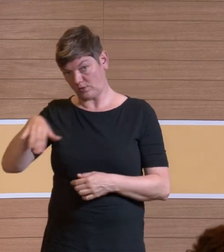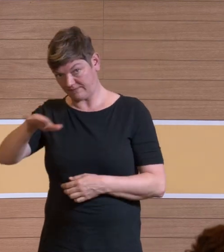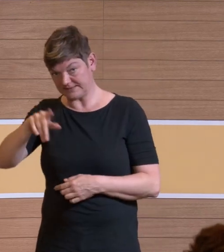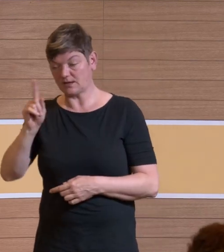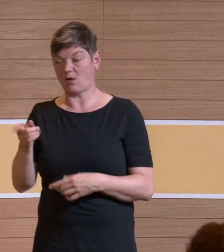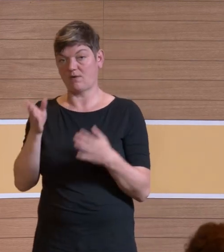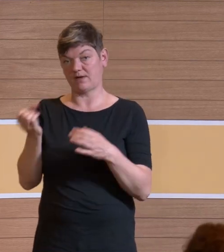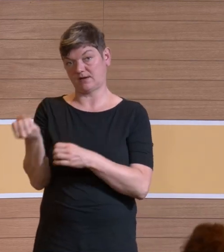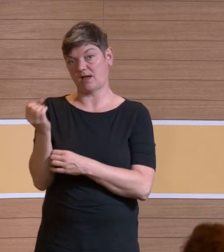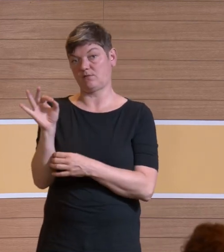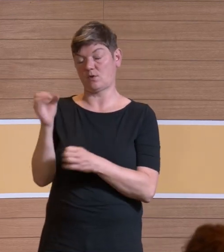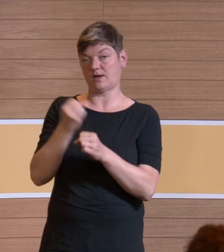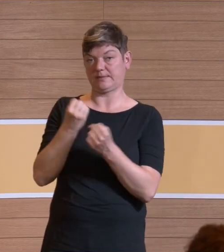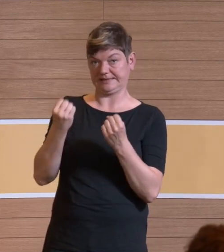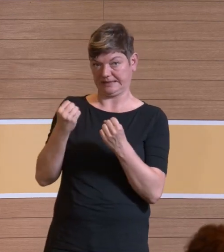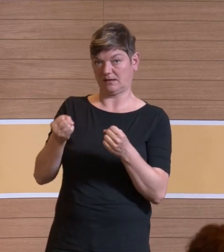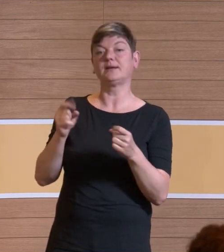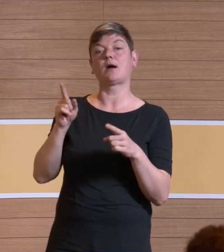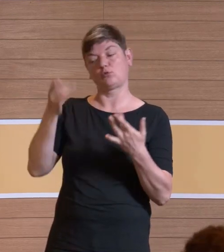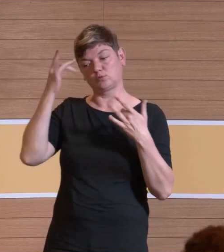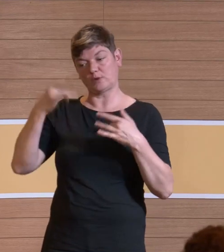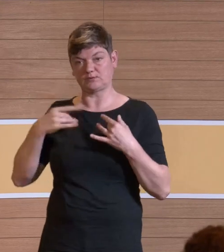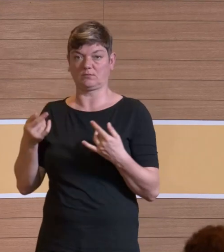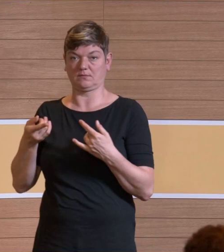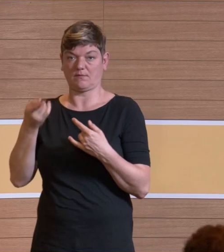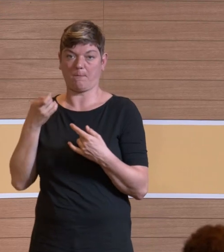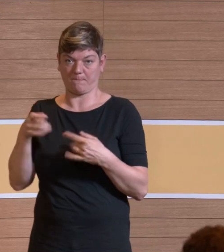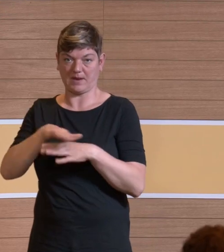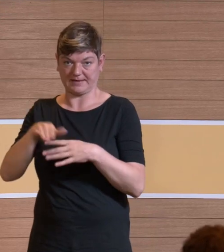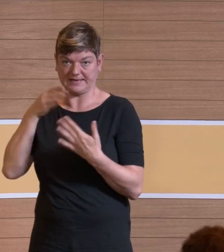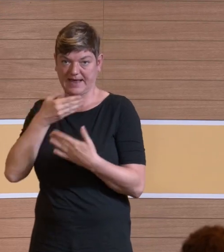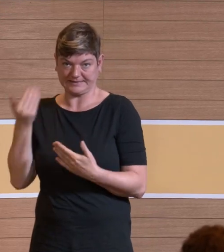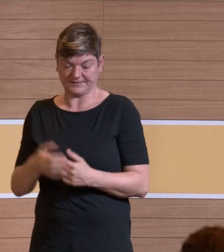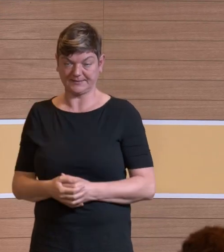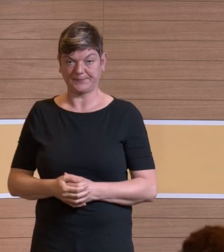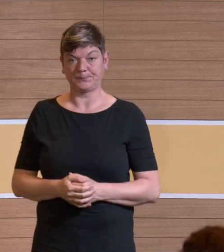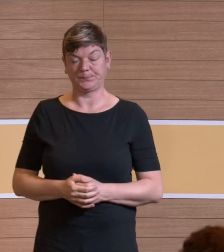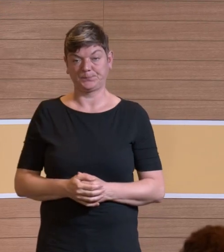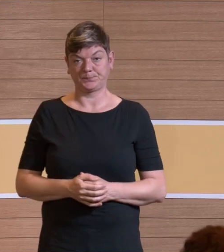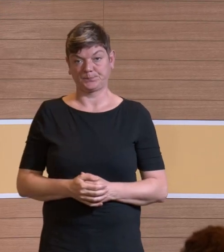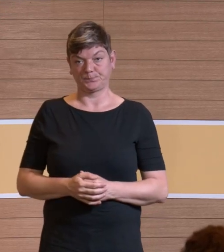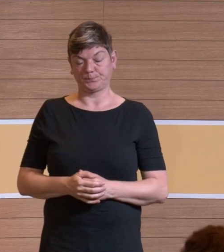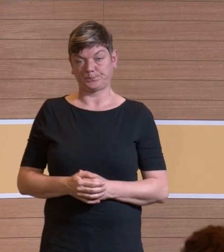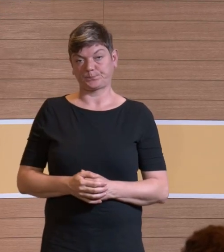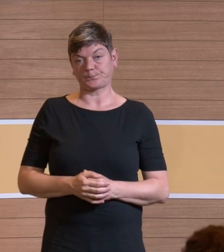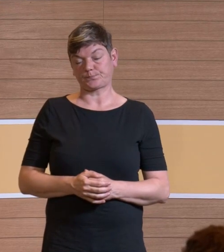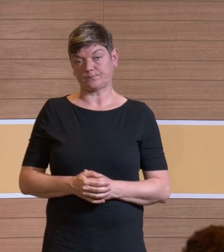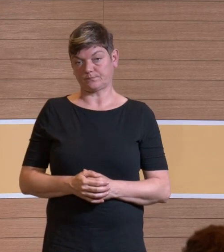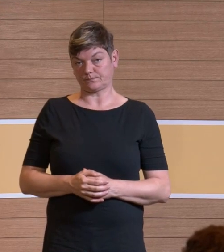Arbeitssicherheit aus, sind da auch zugelassen beim Land Hessen. Und einer der wenigen, die das bundesweit eben auch machen dürfen,